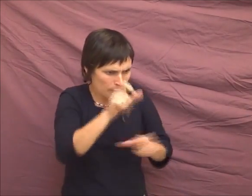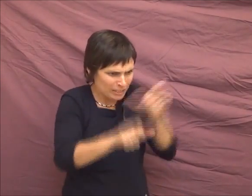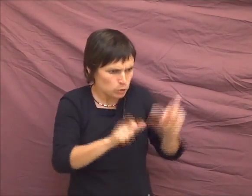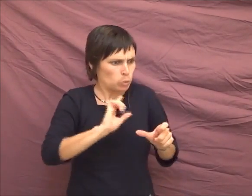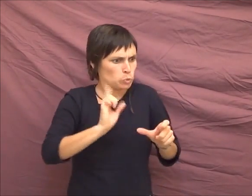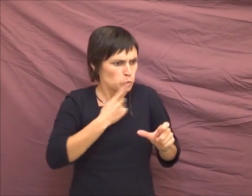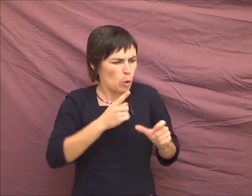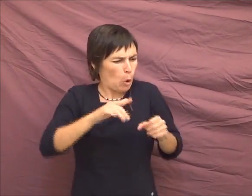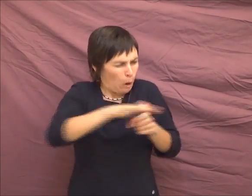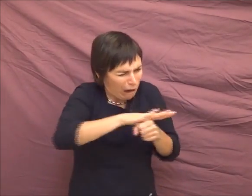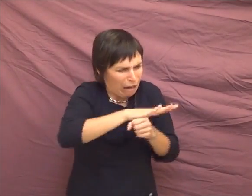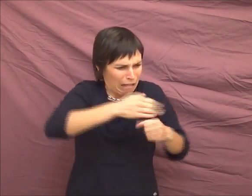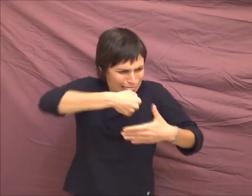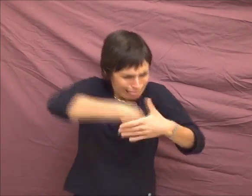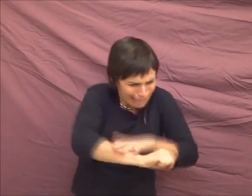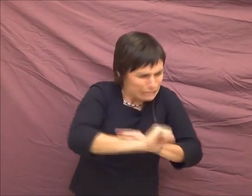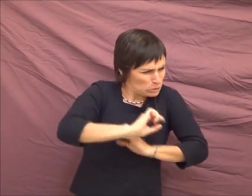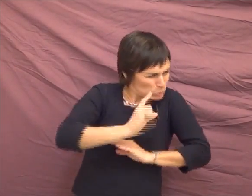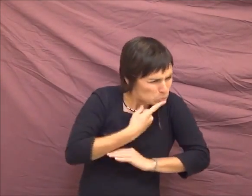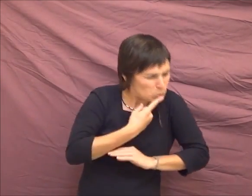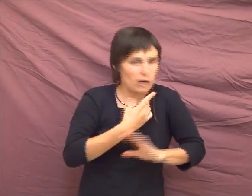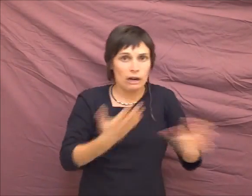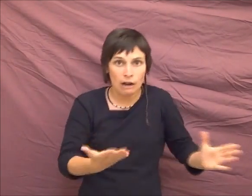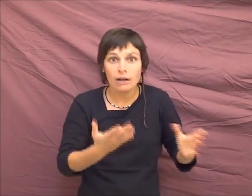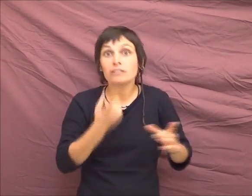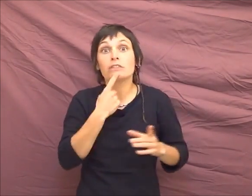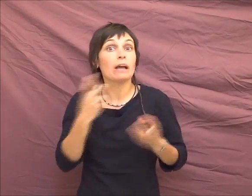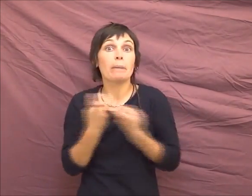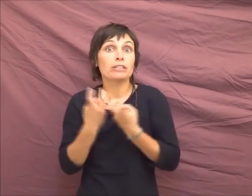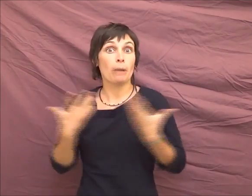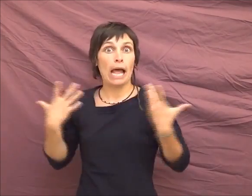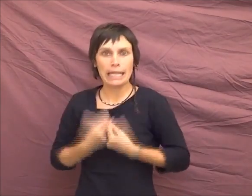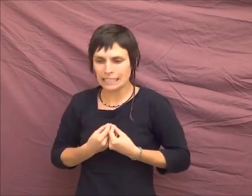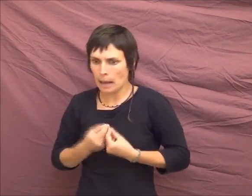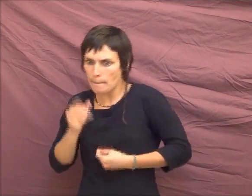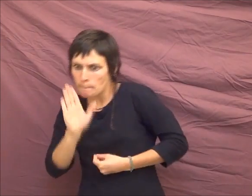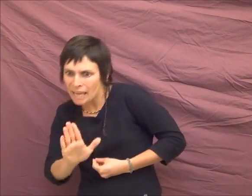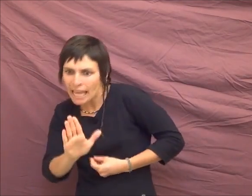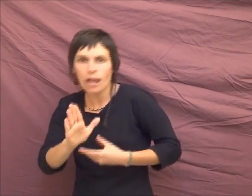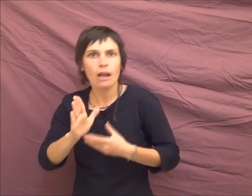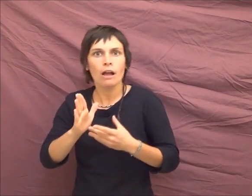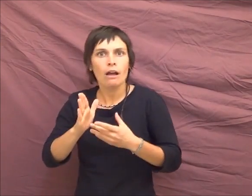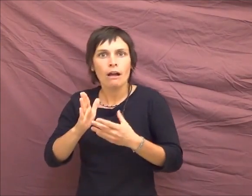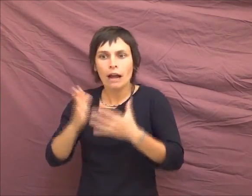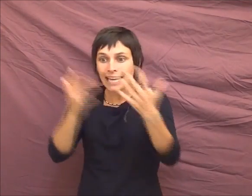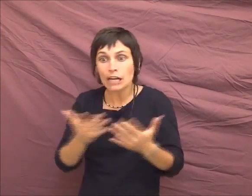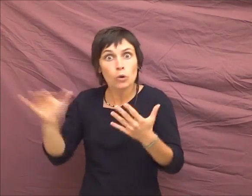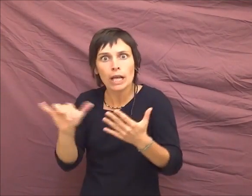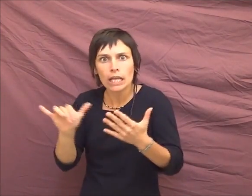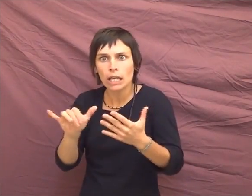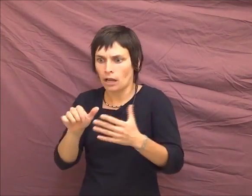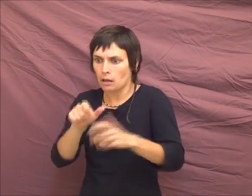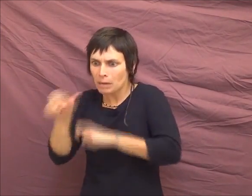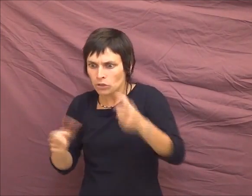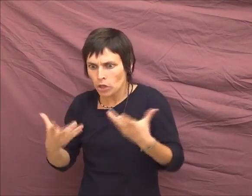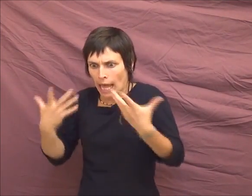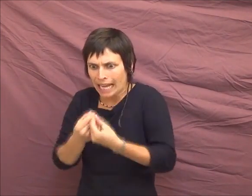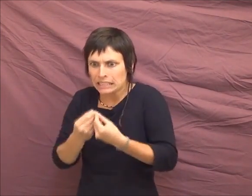constatent à la naissance. Et donc, nous, ils vont compter le super monstre rarissime. Tu vois, celui qu'on ne peut pas voir en